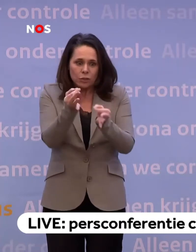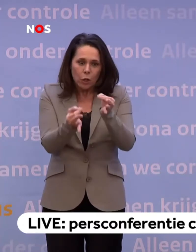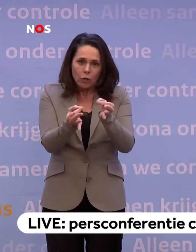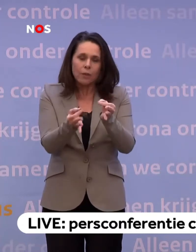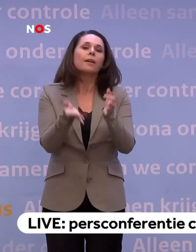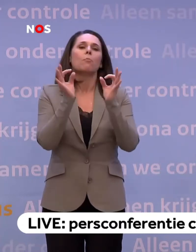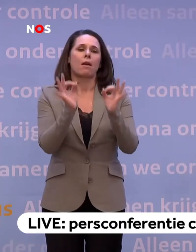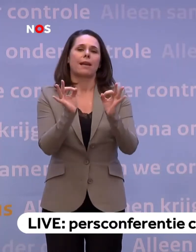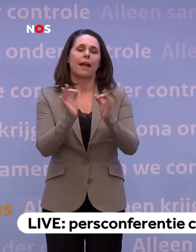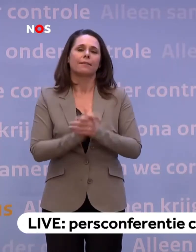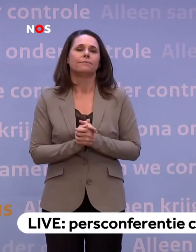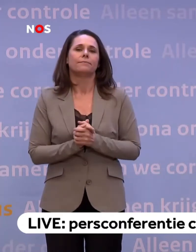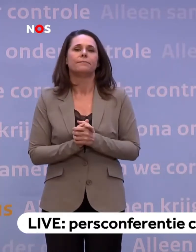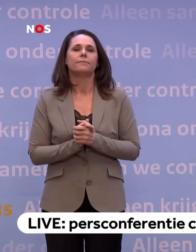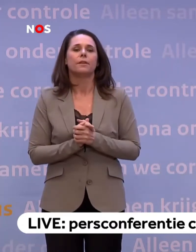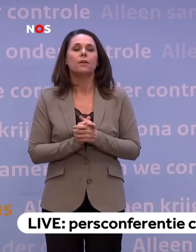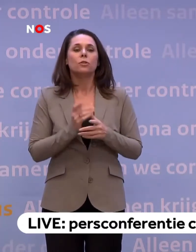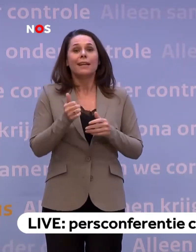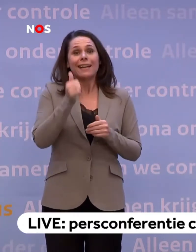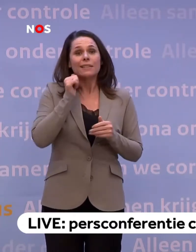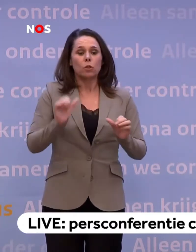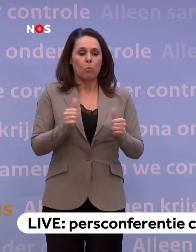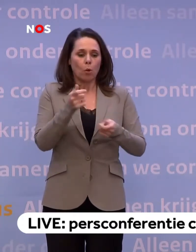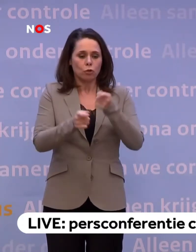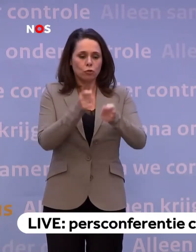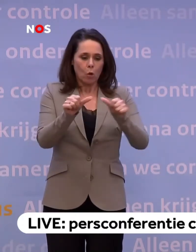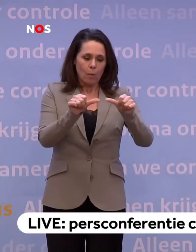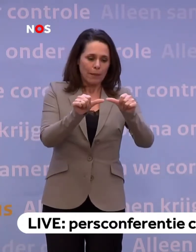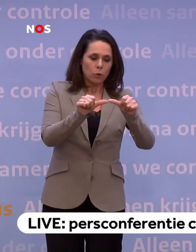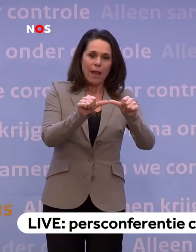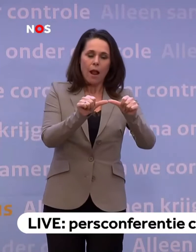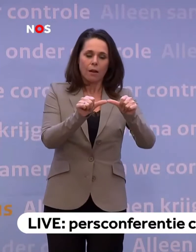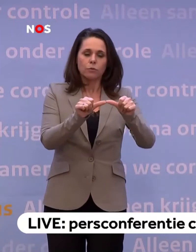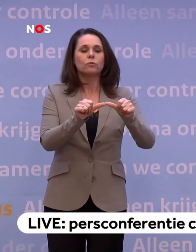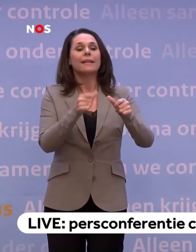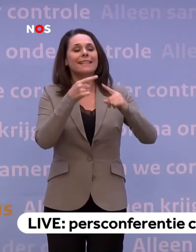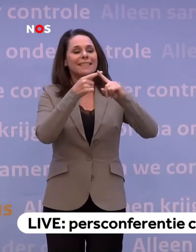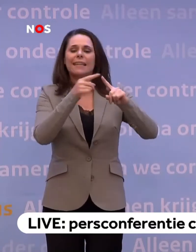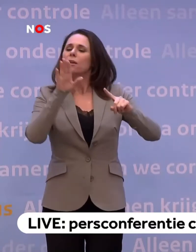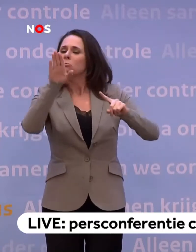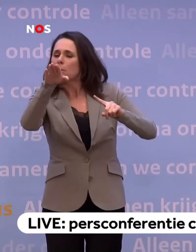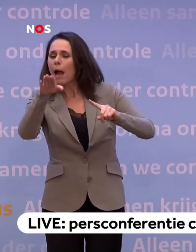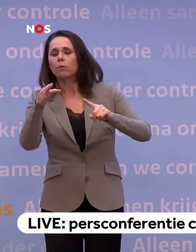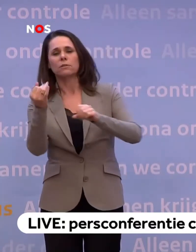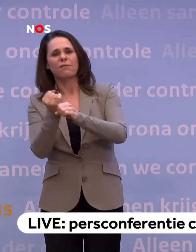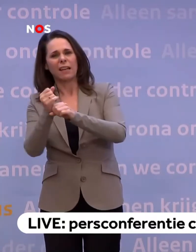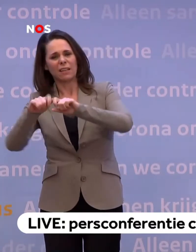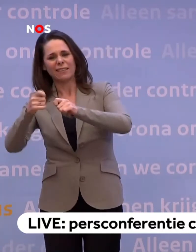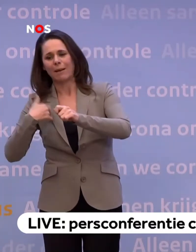Sinds gisteren wordt ook zorgpersoneel dat buiten het ziekenhuis met kwetsbare mensen werkt en klachten heeft getest.